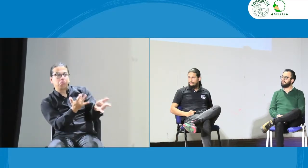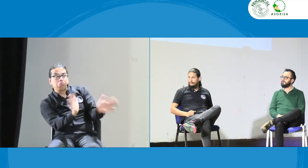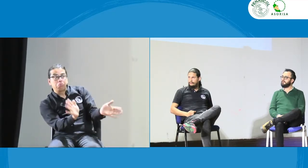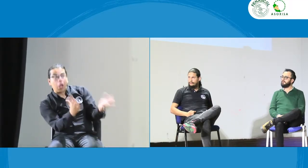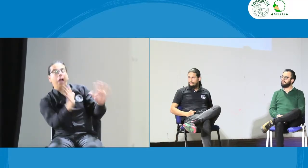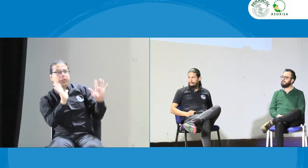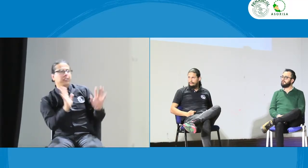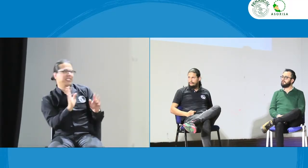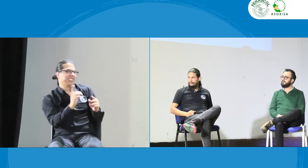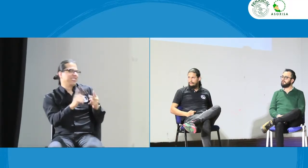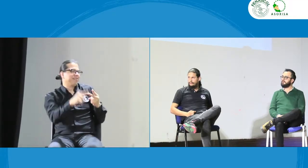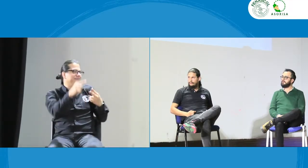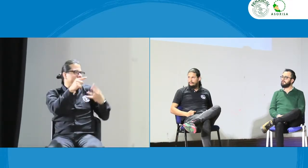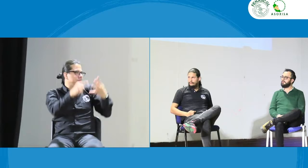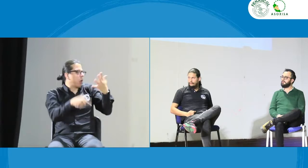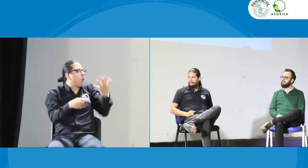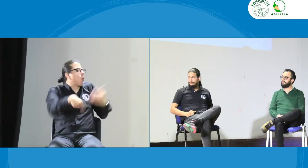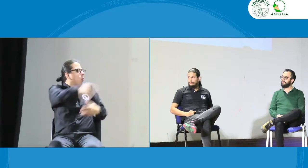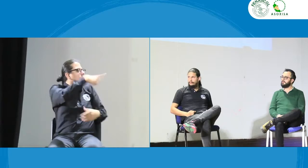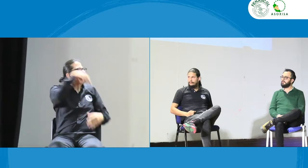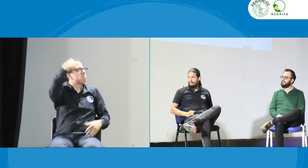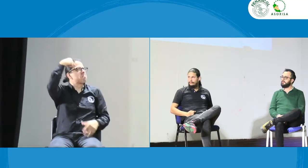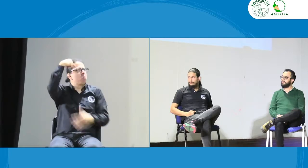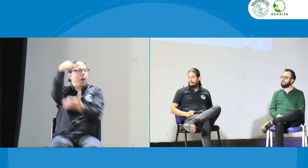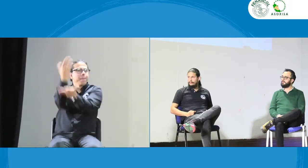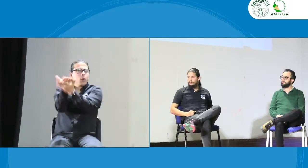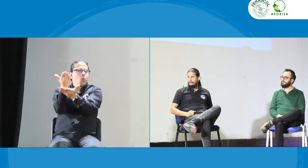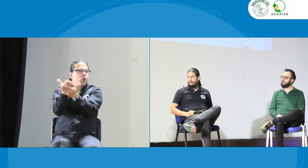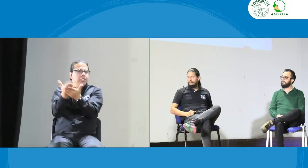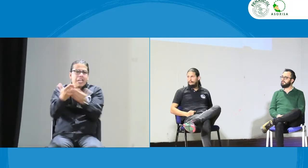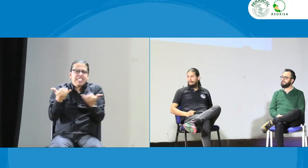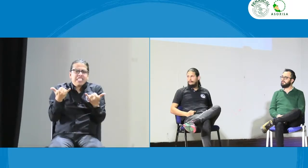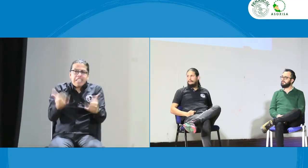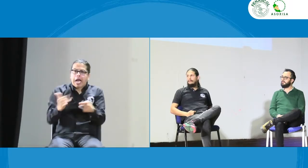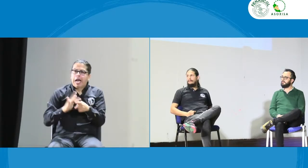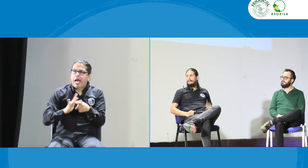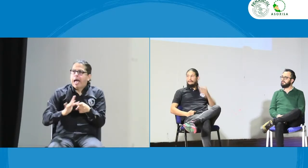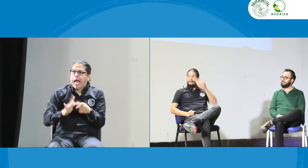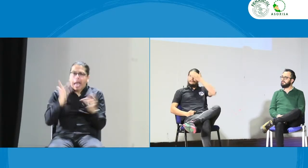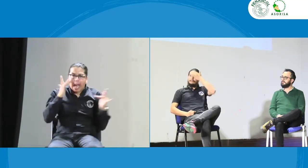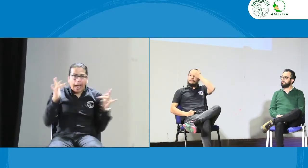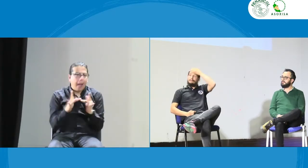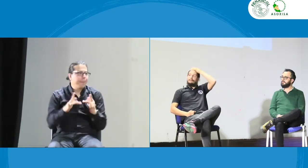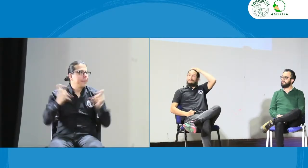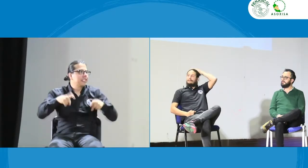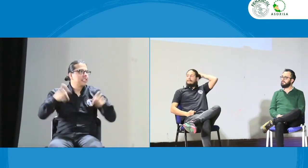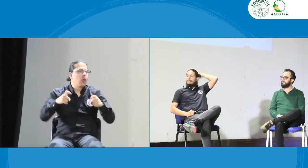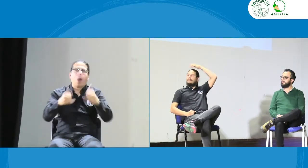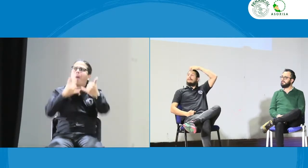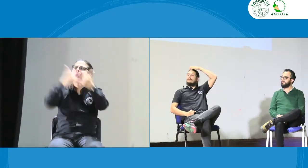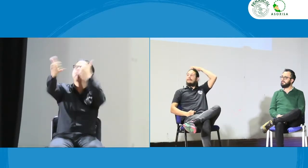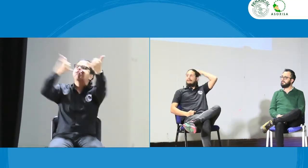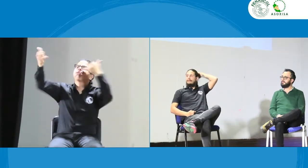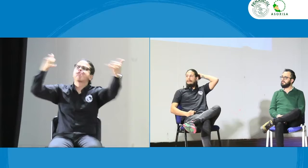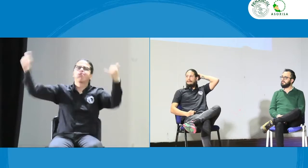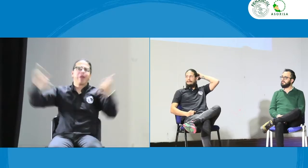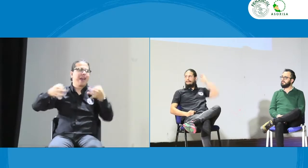Cuando de pronto cambia esa conducta en la que está fallando pues se puede volver a contratar entonces necesitamos algo que